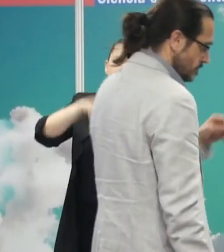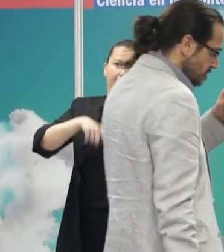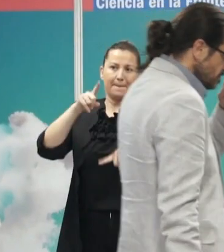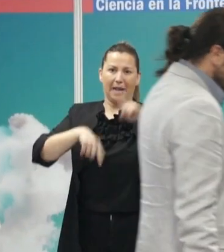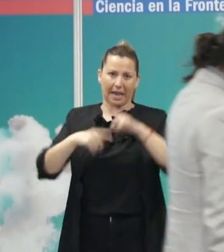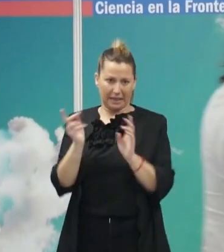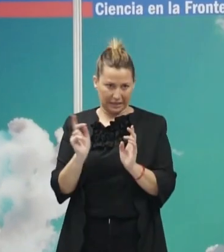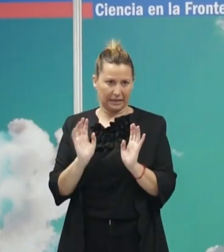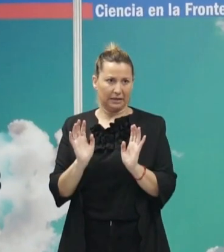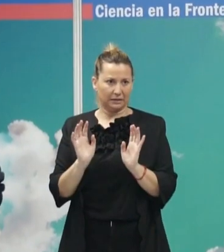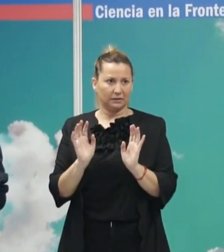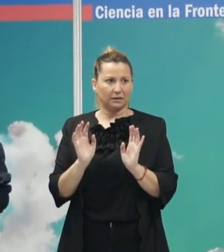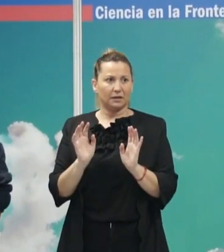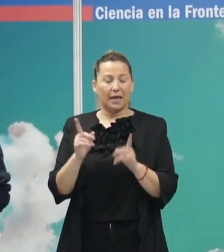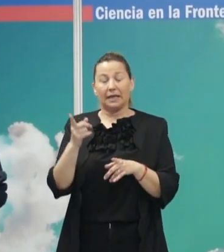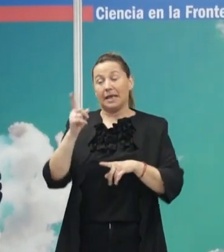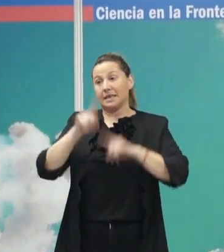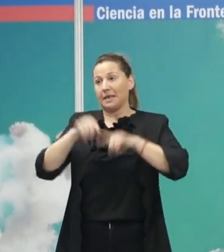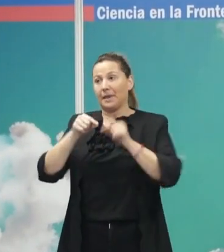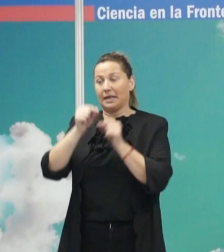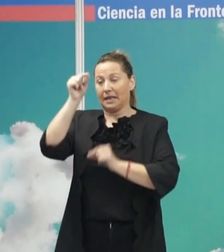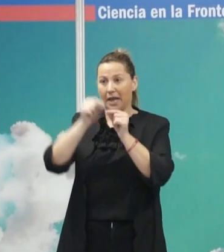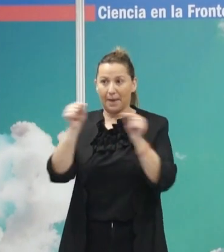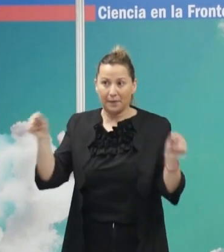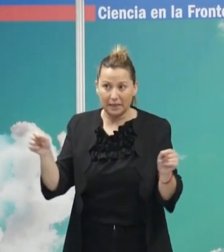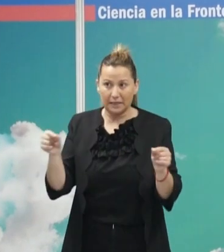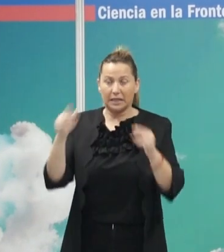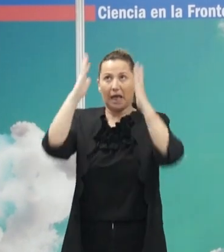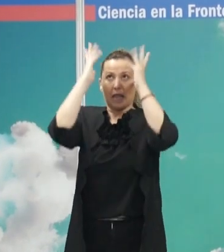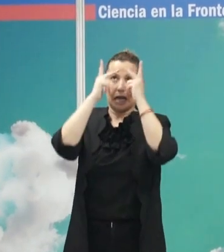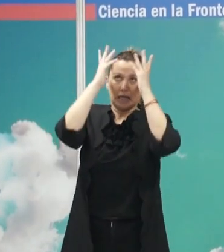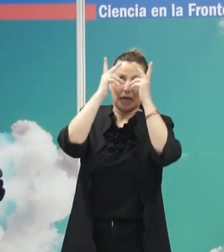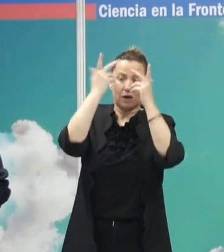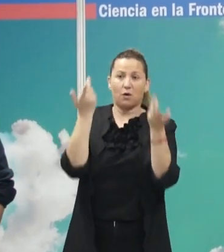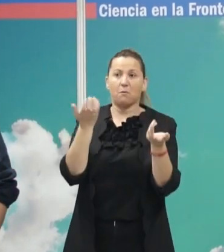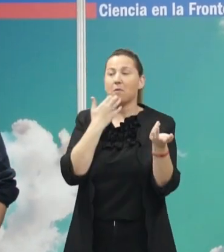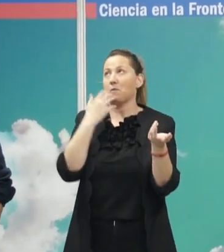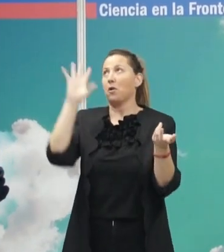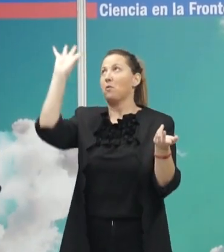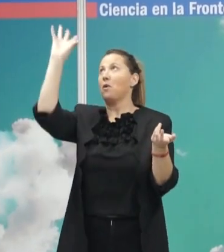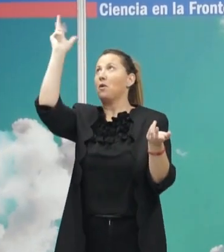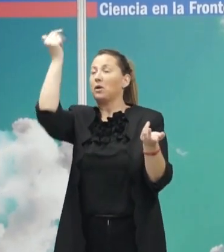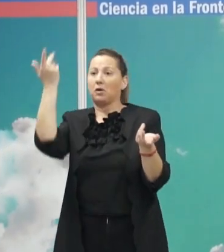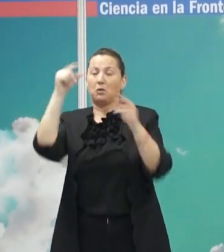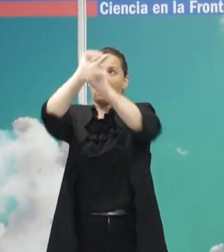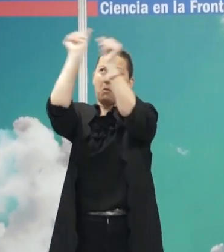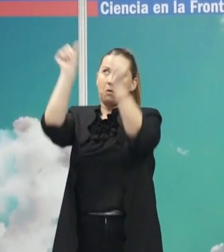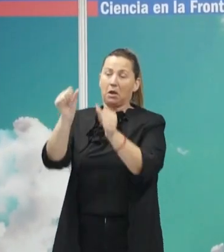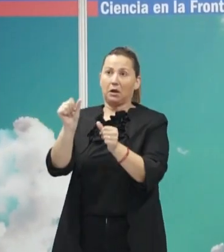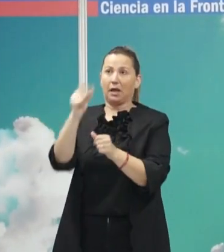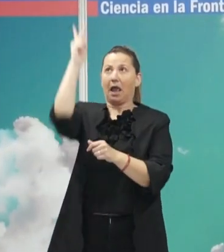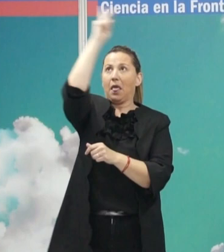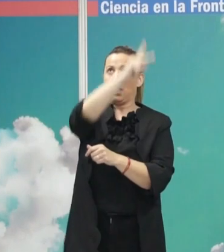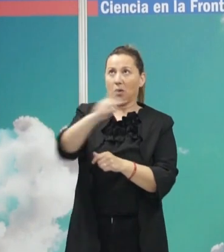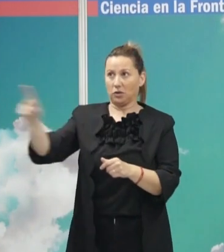simulaciones, como todos sabemos, depende de cómo lo parametrices, te puedas lo que quieras. Ahí está el ejemplo del tipo meteorológico, que está basado en modelos y que aquí a dos semanas